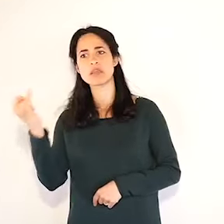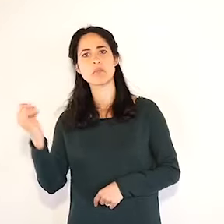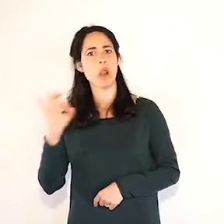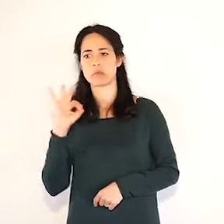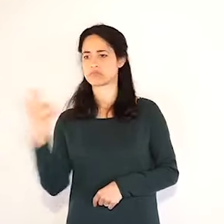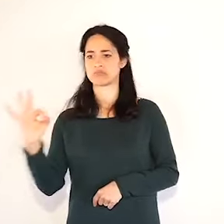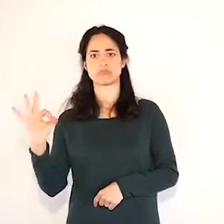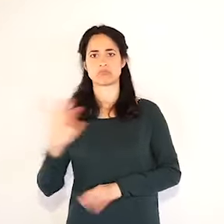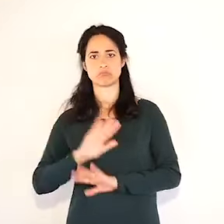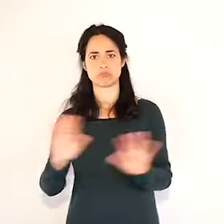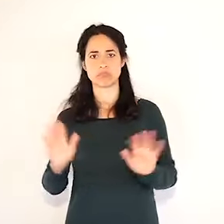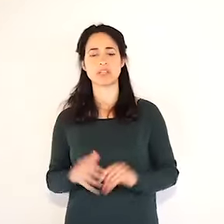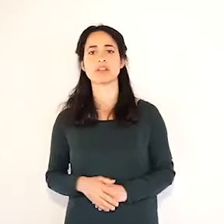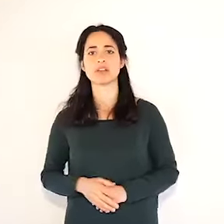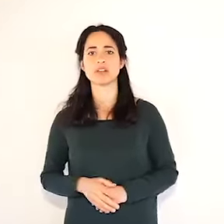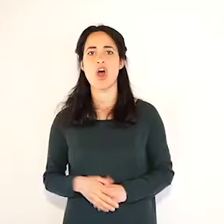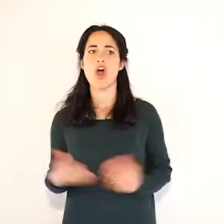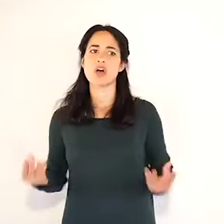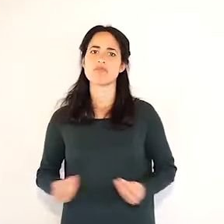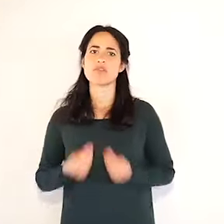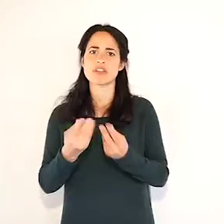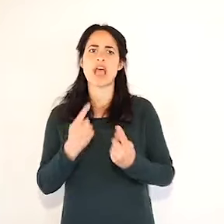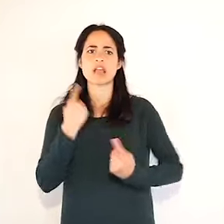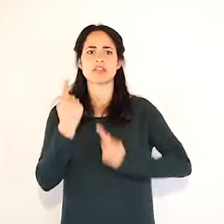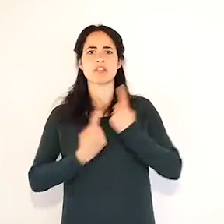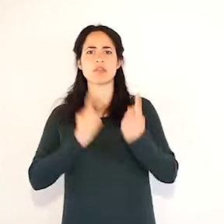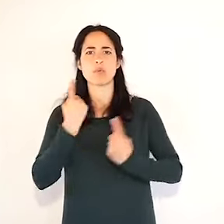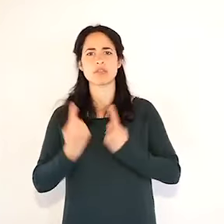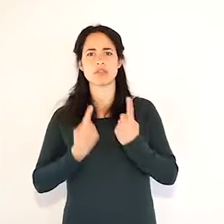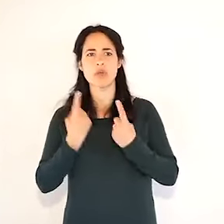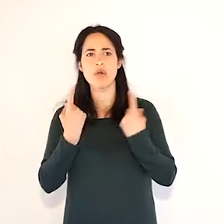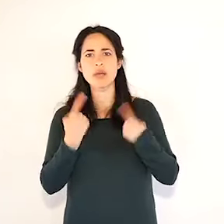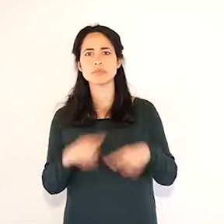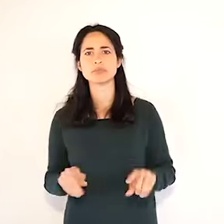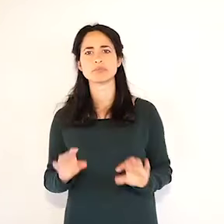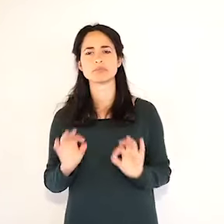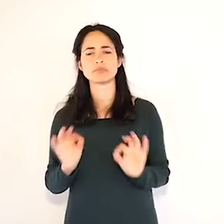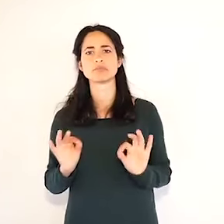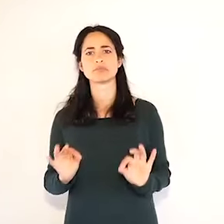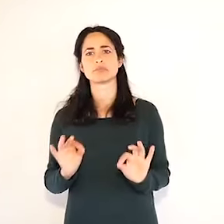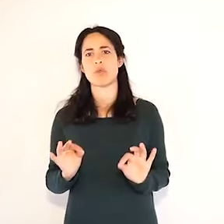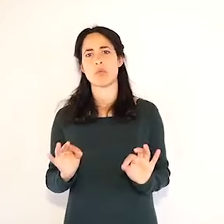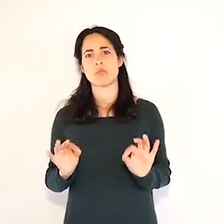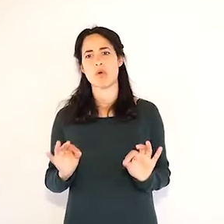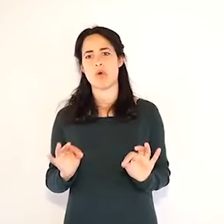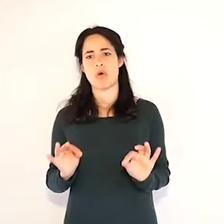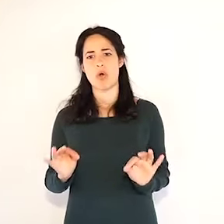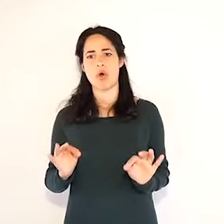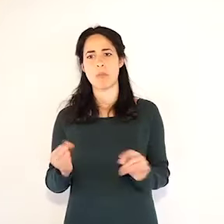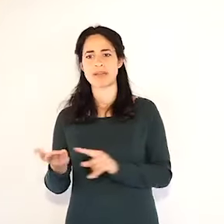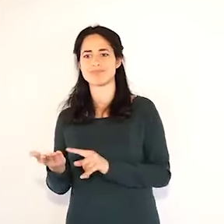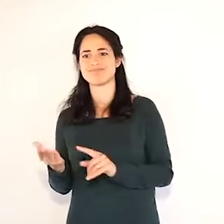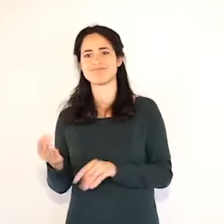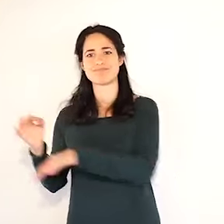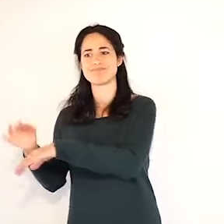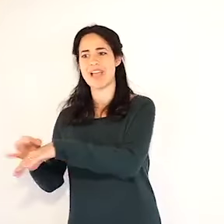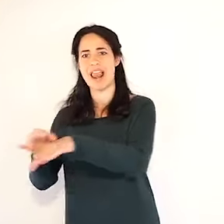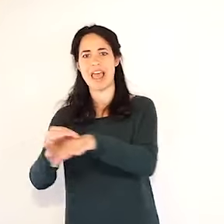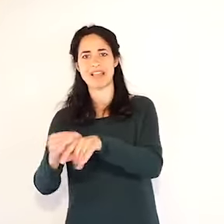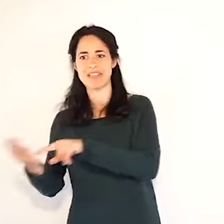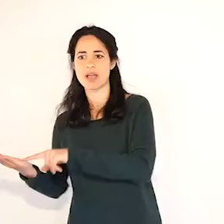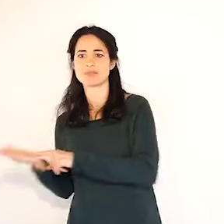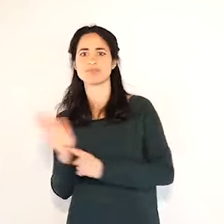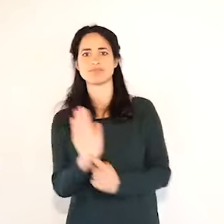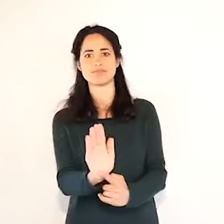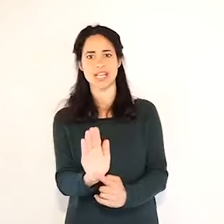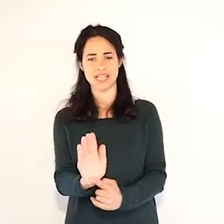presentazione della malattia e anche sui nuovi casi che dopo vi dettaglierò.